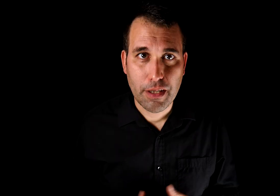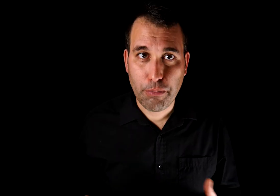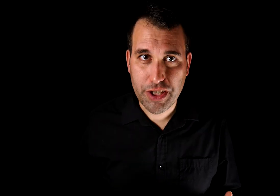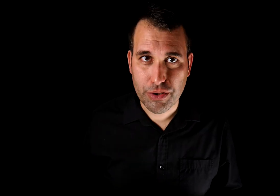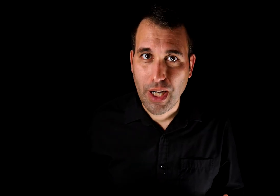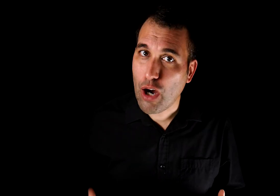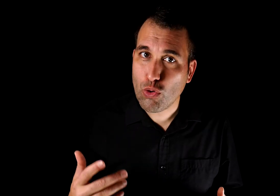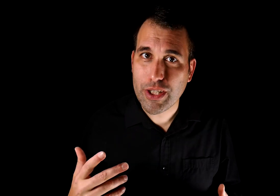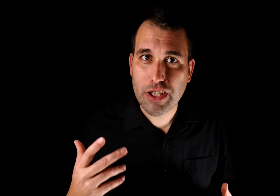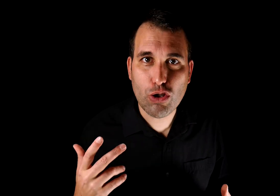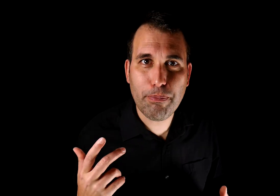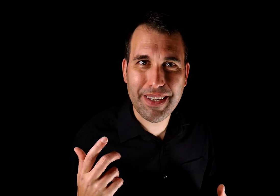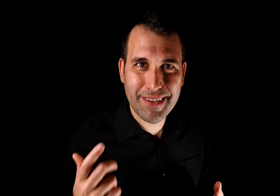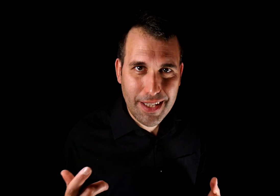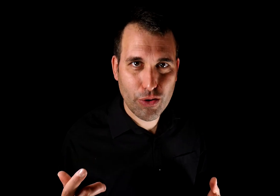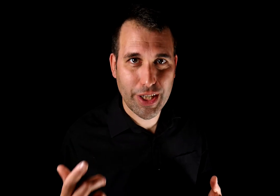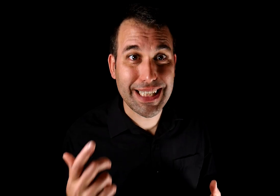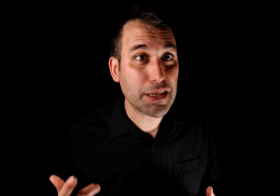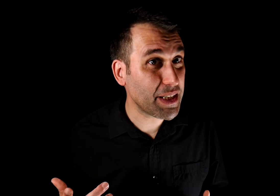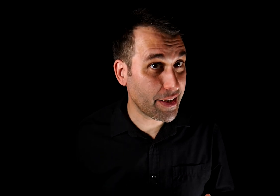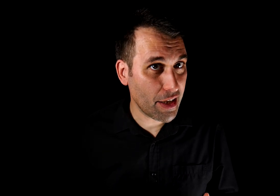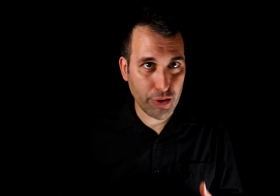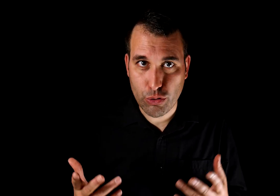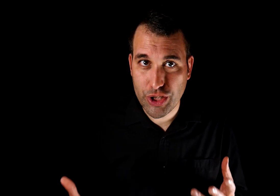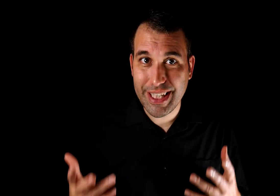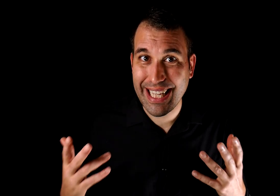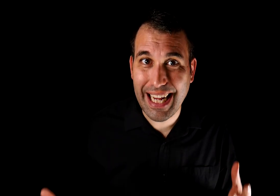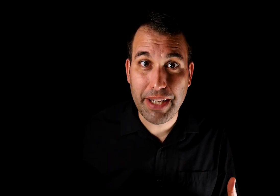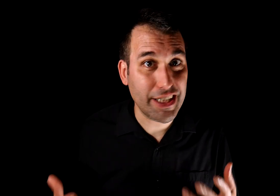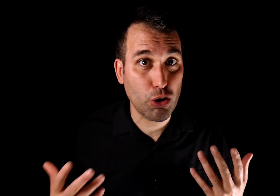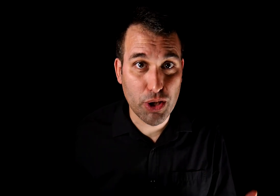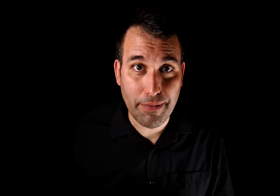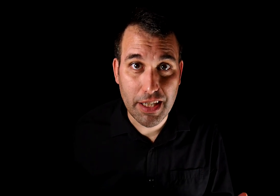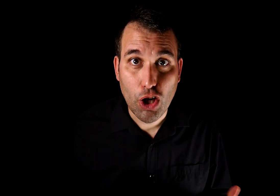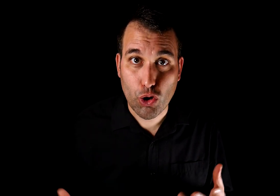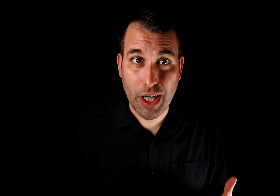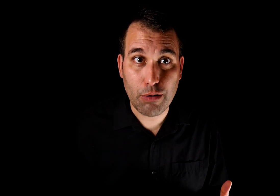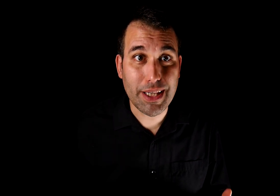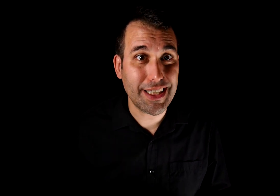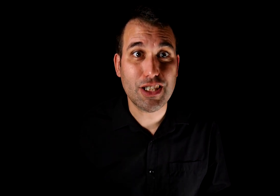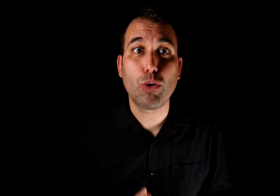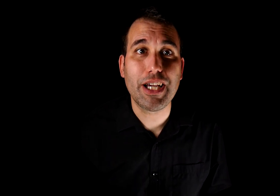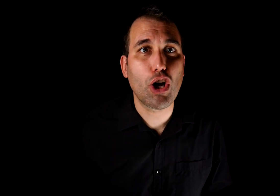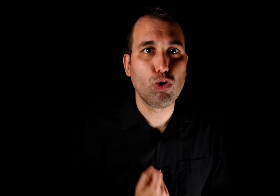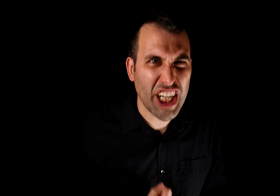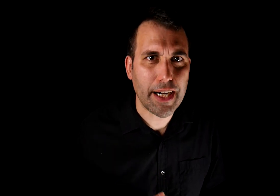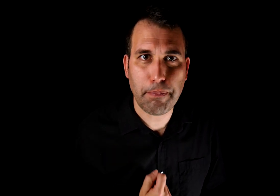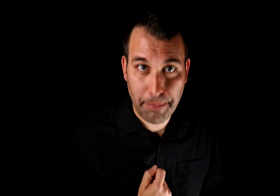Por eso, aun cuando estés convencido de que estás presenciando una injusticia grave e insoportable contra la cual te sientes obligado a luchar para